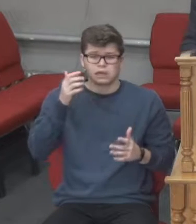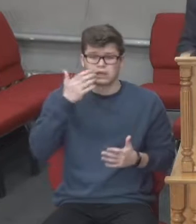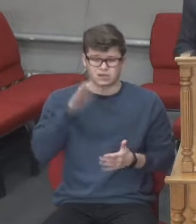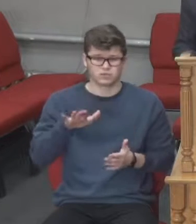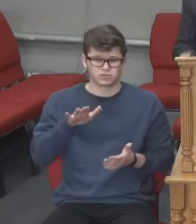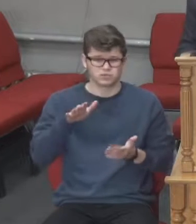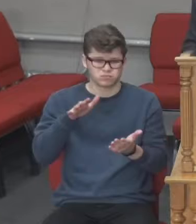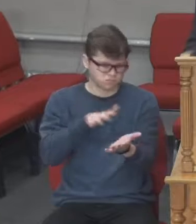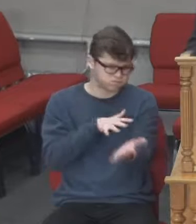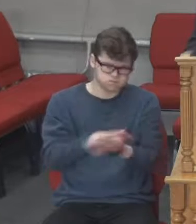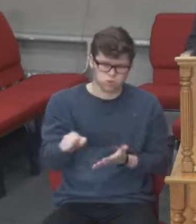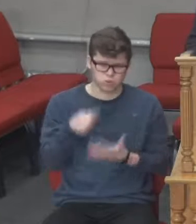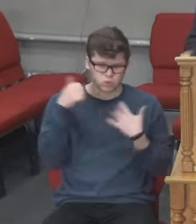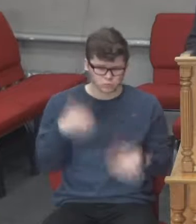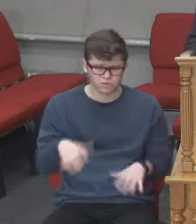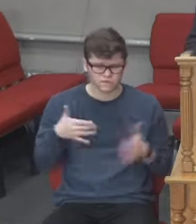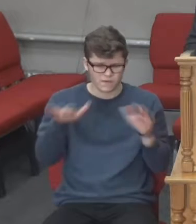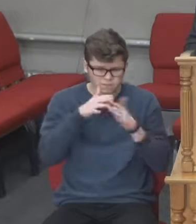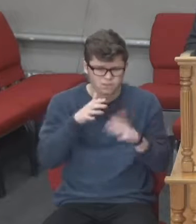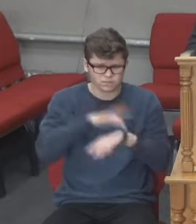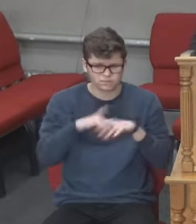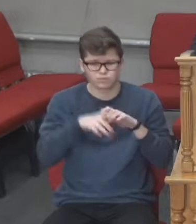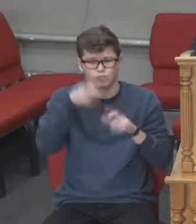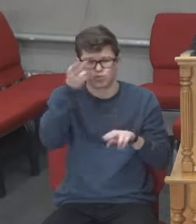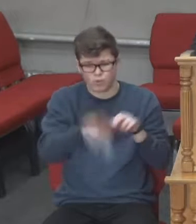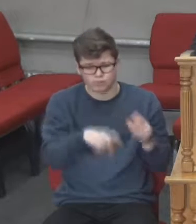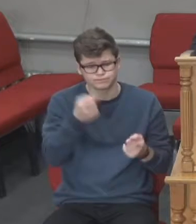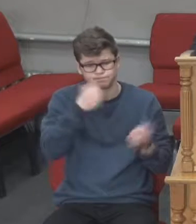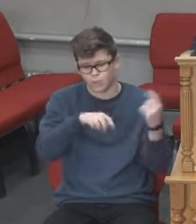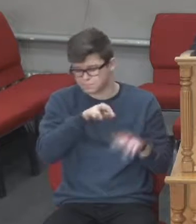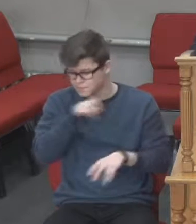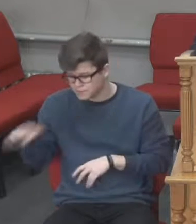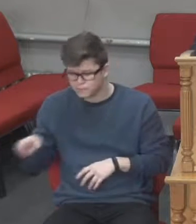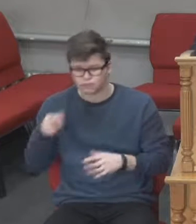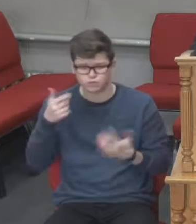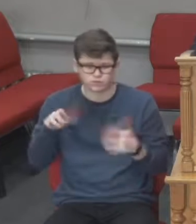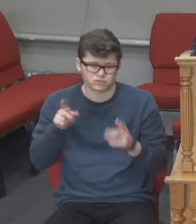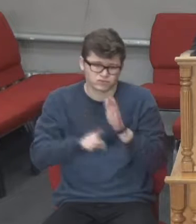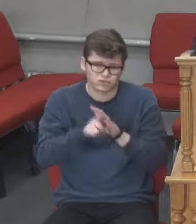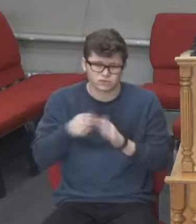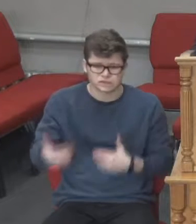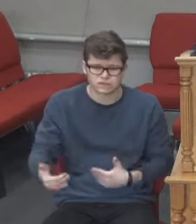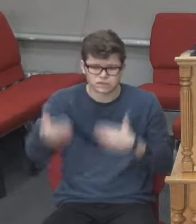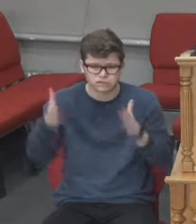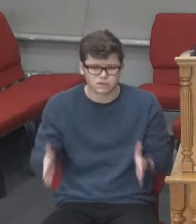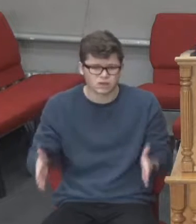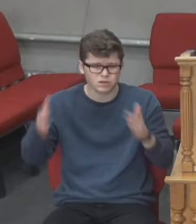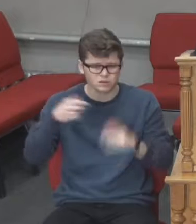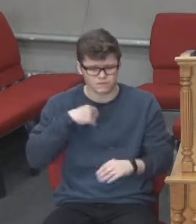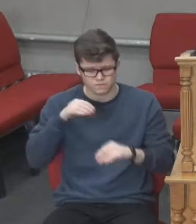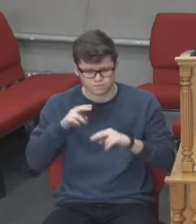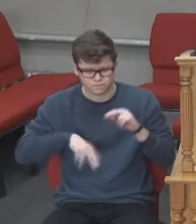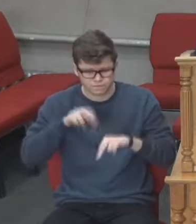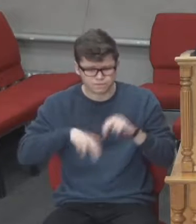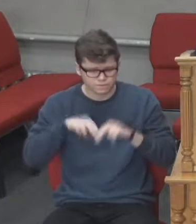Найємії сталася складна ситуація. Вже люди відбудовували мури, але вороги